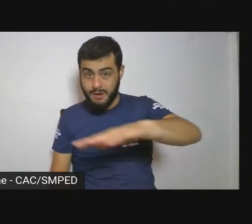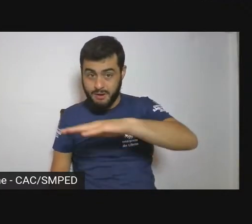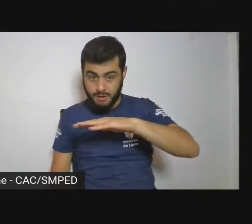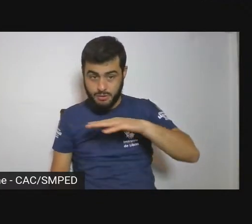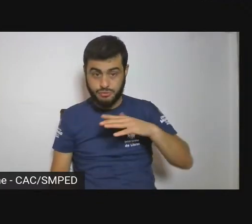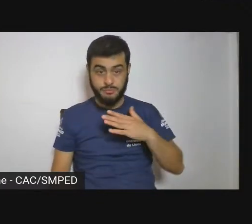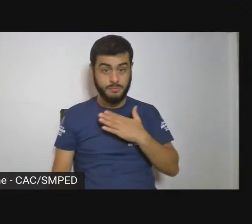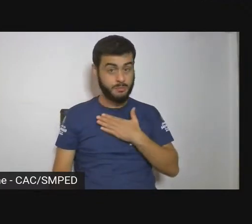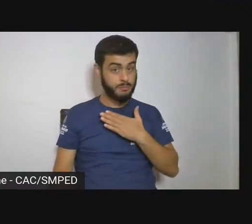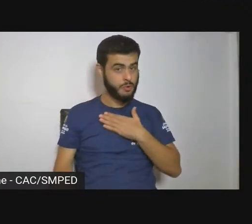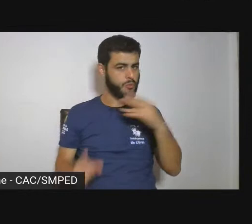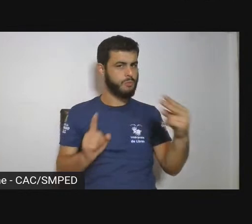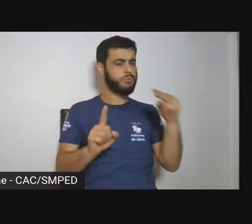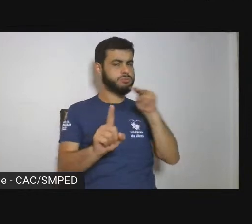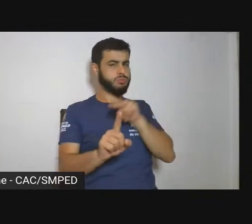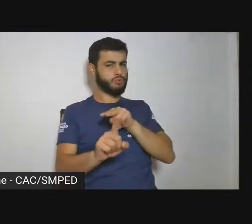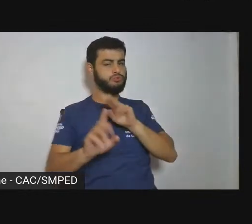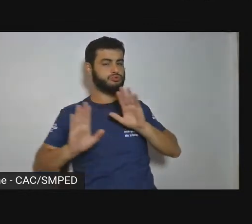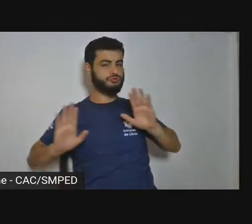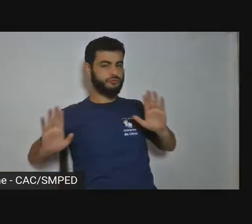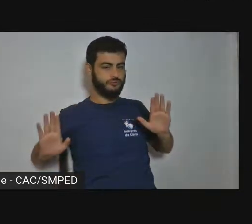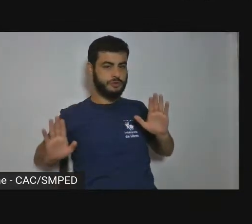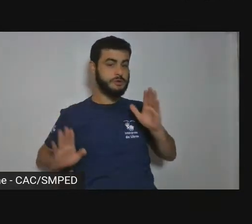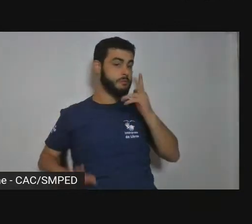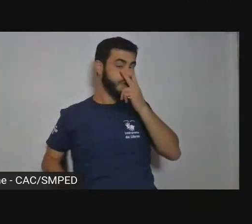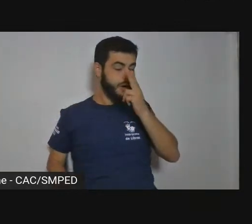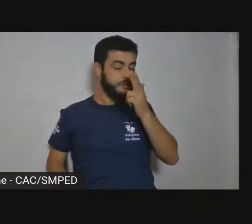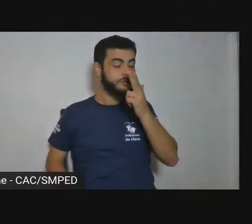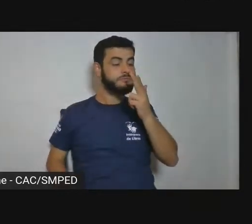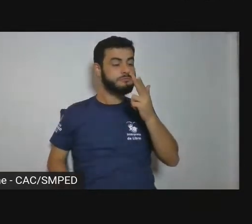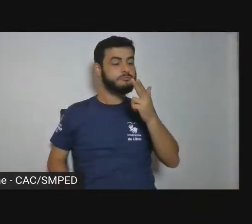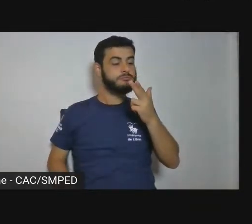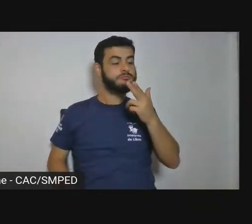favocitado pelo tempo e,